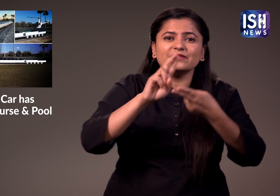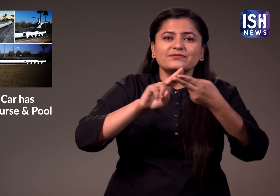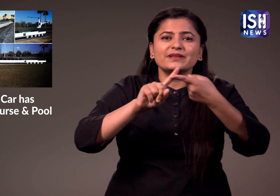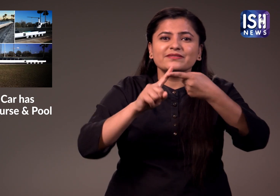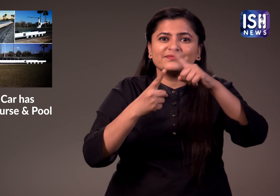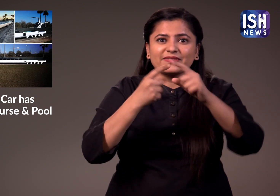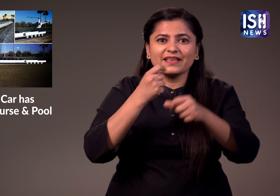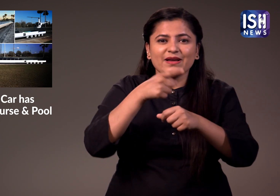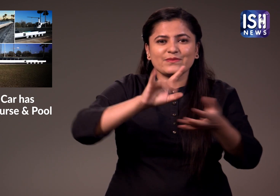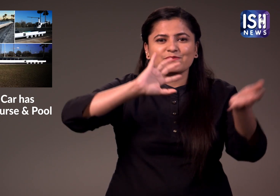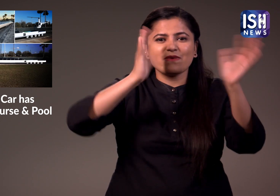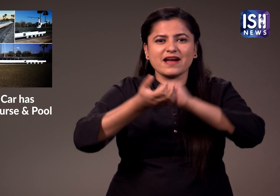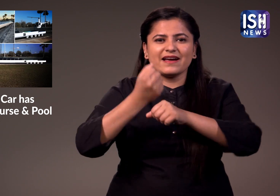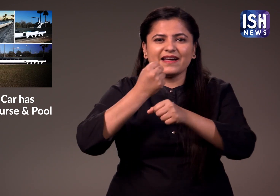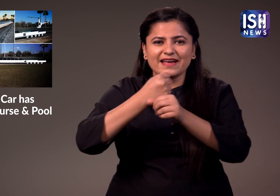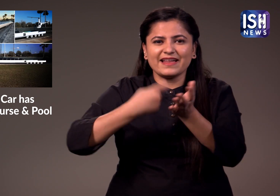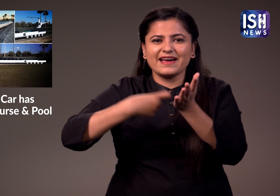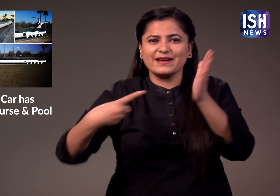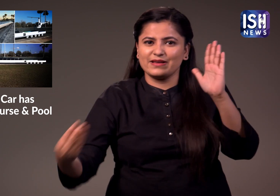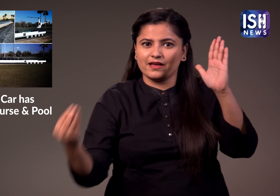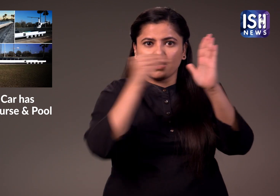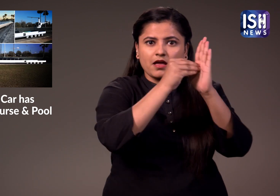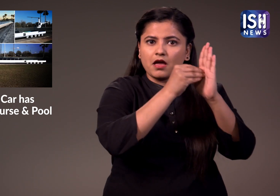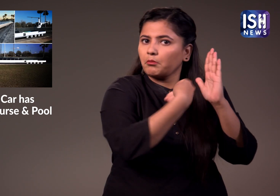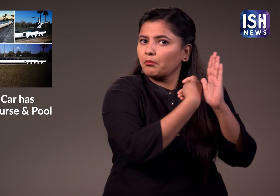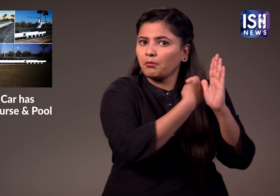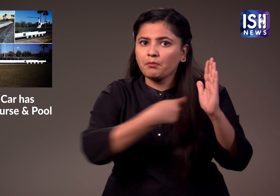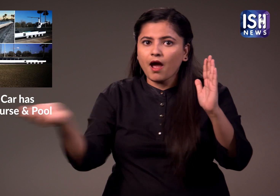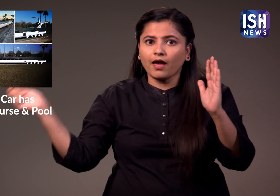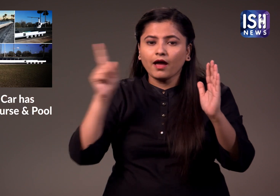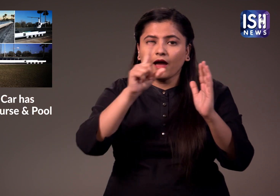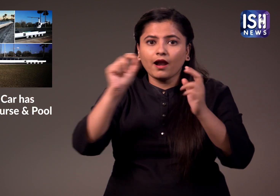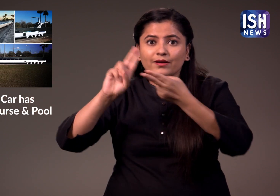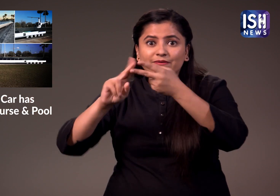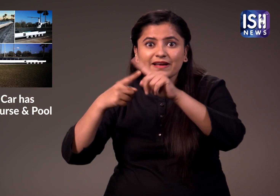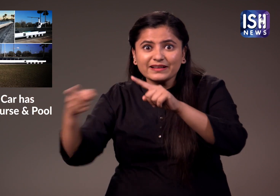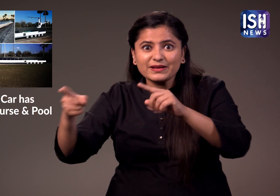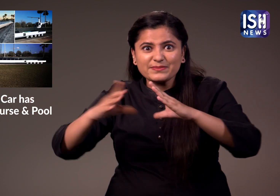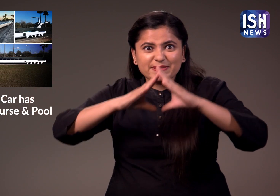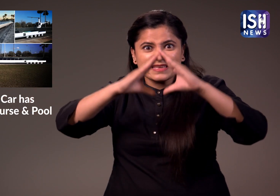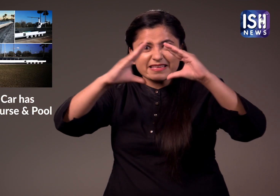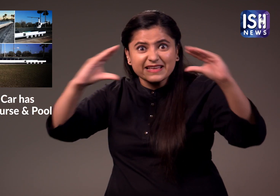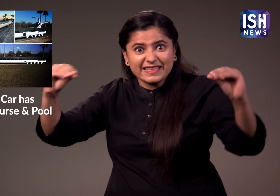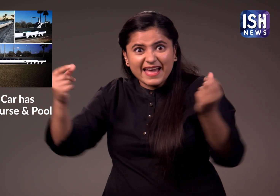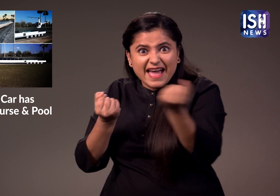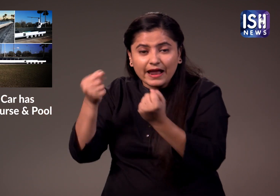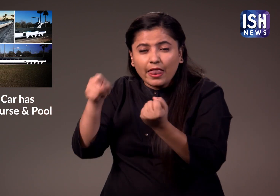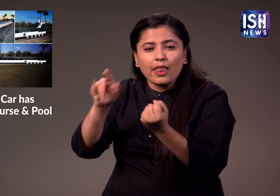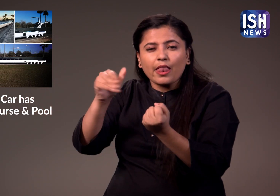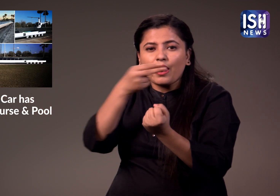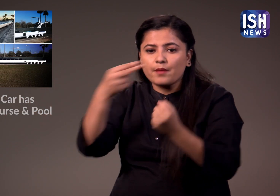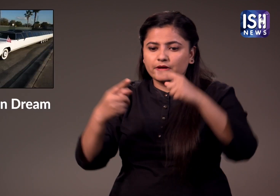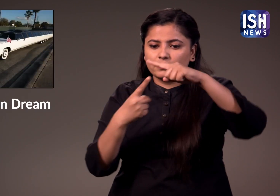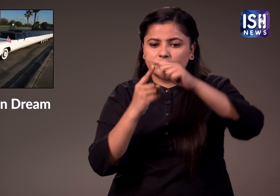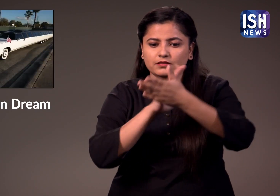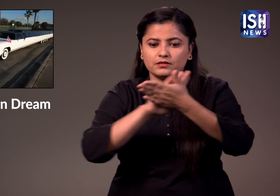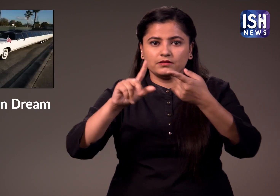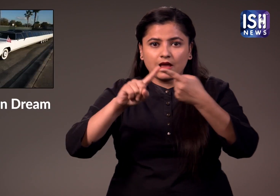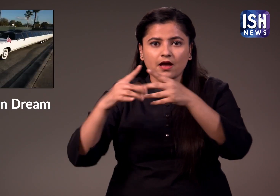इसमें दुन्या की सबसे लंबी गाड़ी के अपने ही रेकॉर्ड को तोड़ दिया इस गाड़ी का नाम तो अमेरिकन